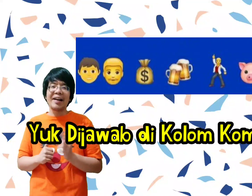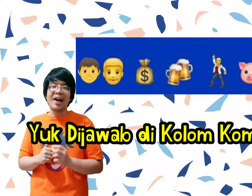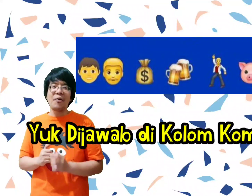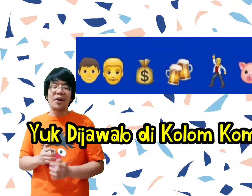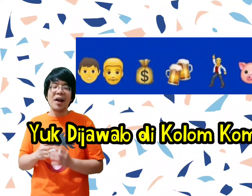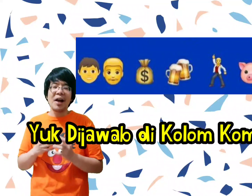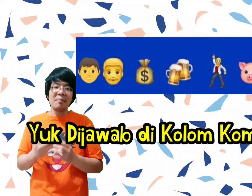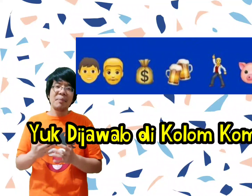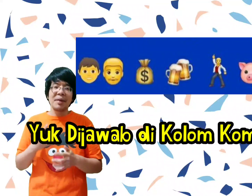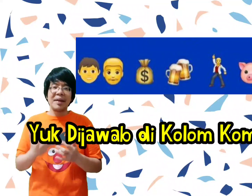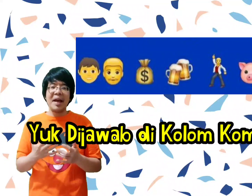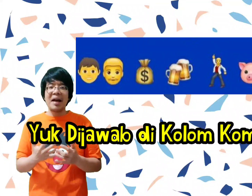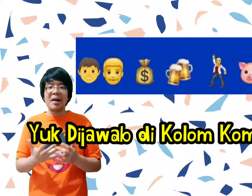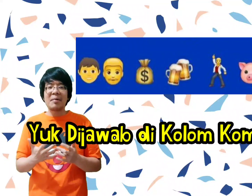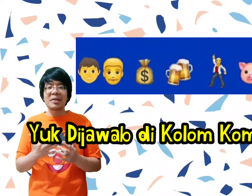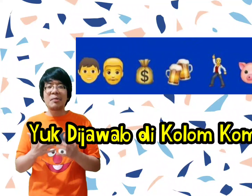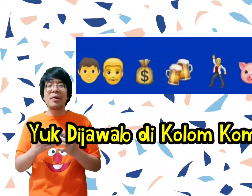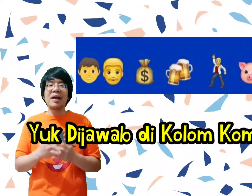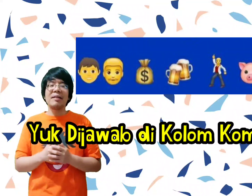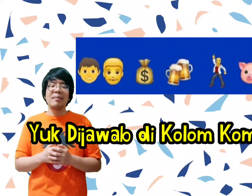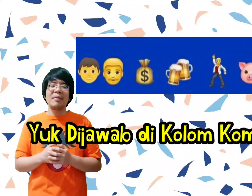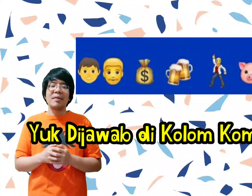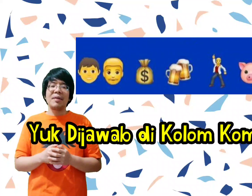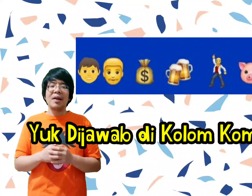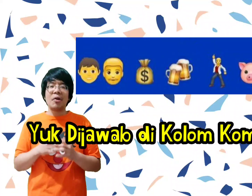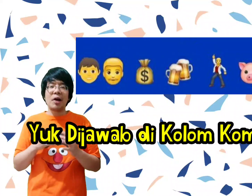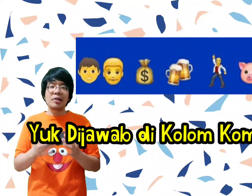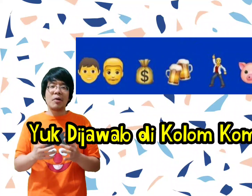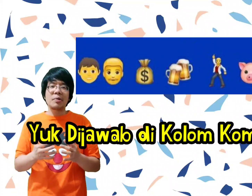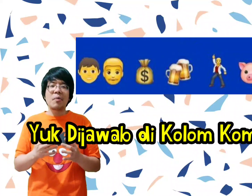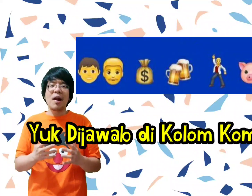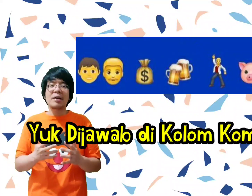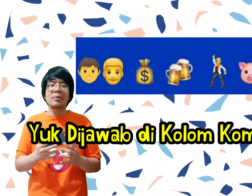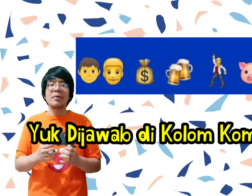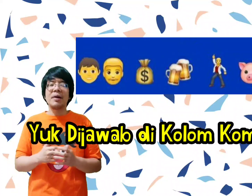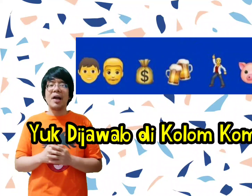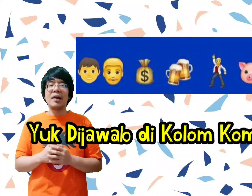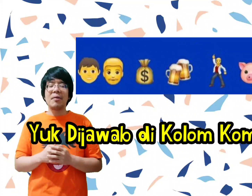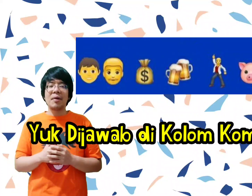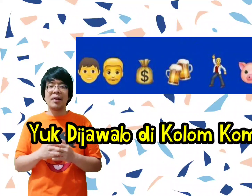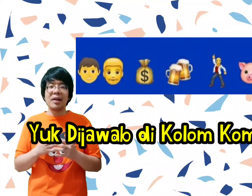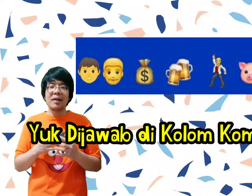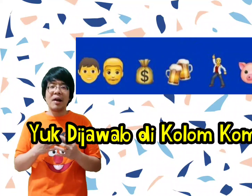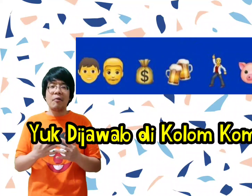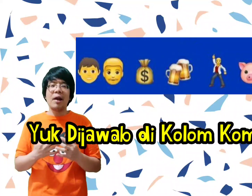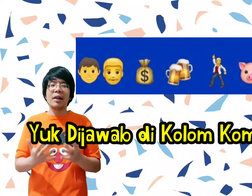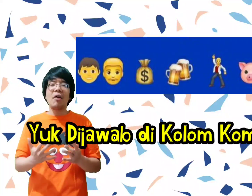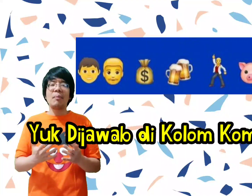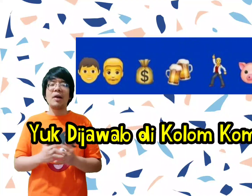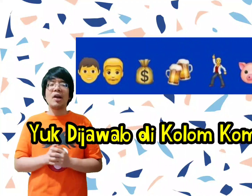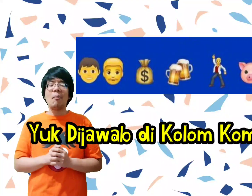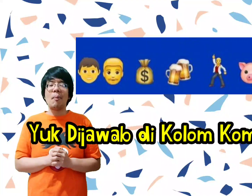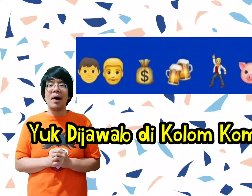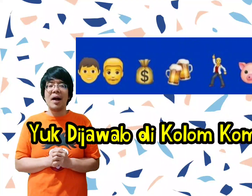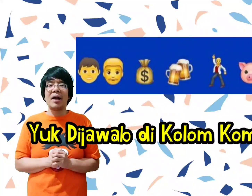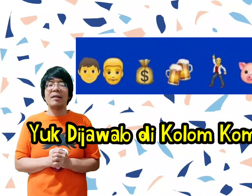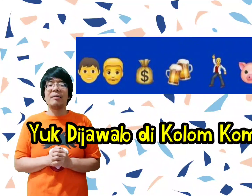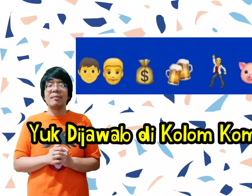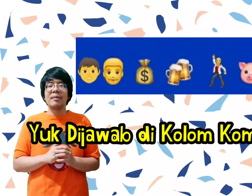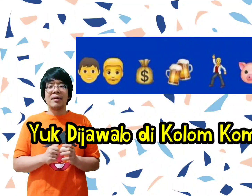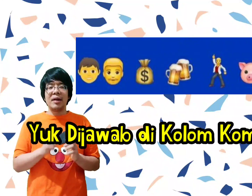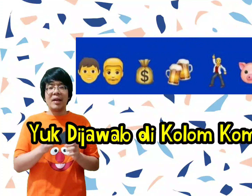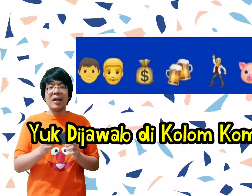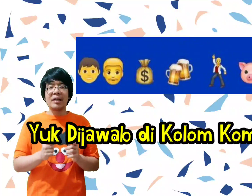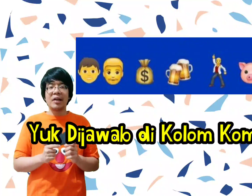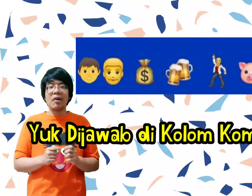Karena Kakak tahu ini agak, ya agak seru ya. Jadi, kalau dikasih tahu semua langsung, nggak ini doang nanti. Kak Fuyi nggak tahu nih kalau ada jawab, apa nggak?